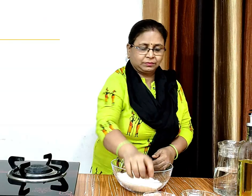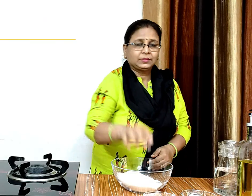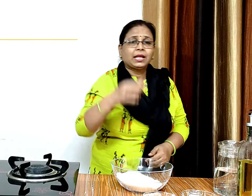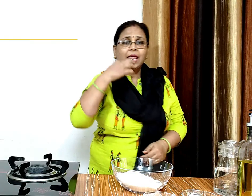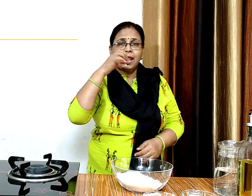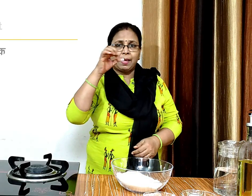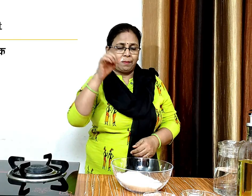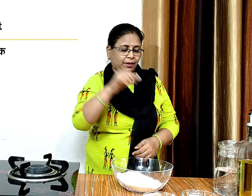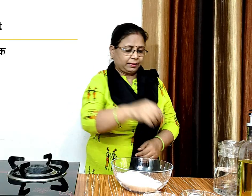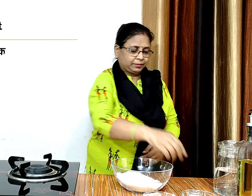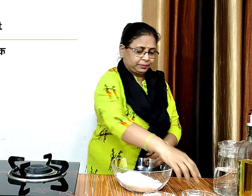स्वादनोसा नामक